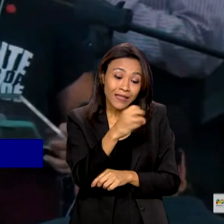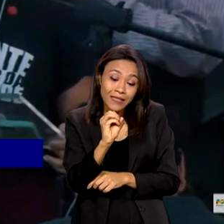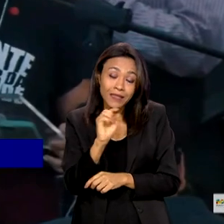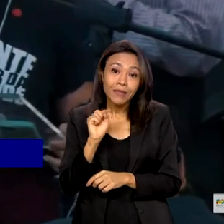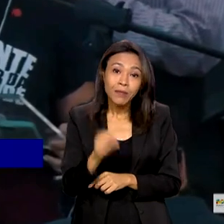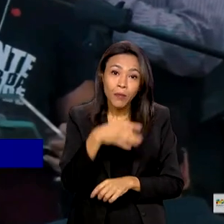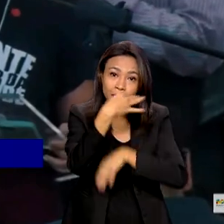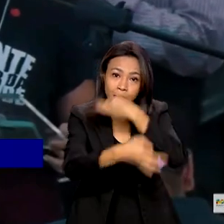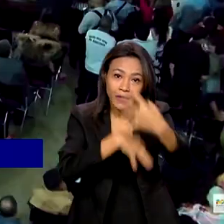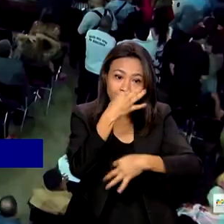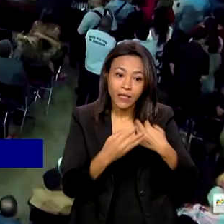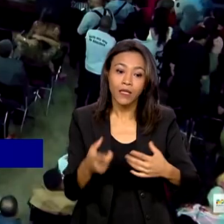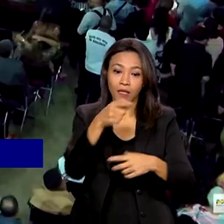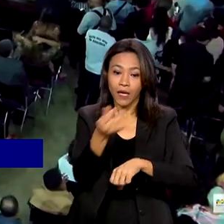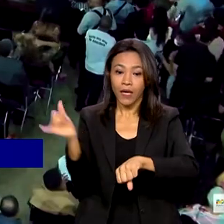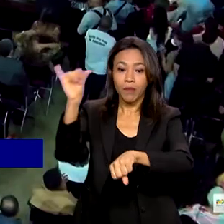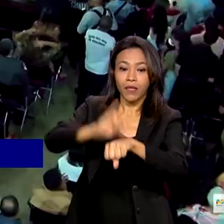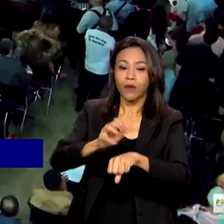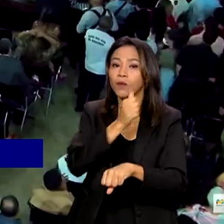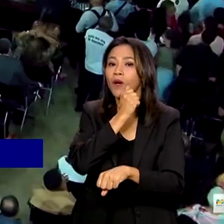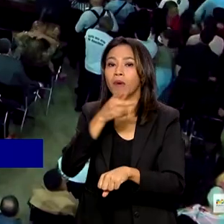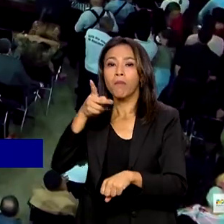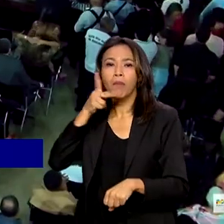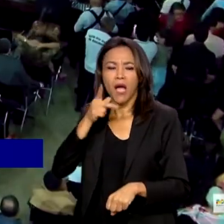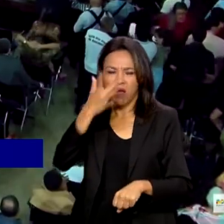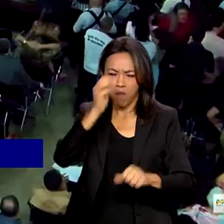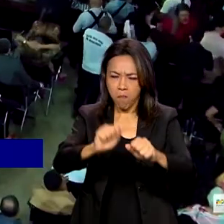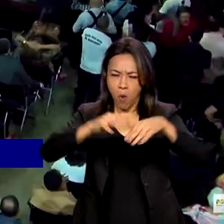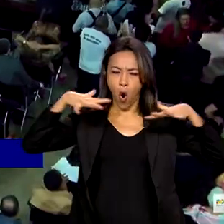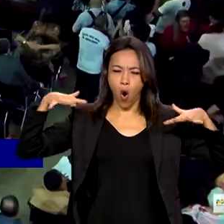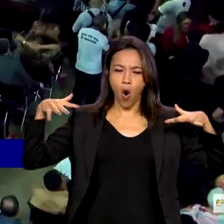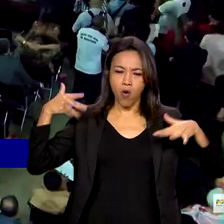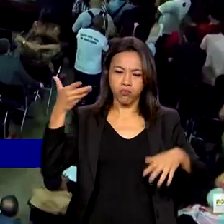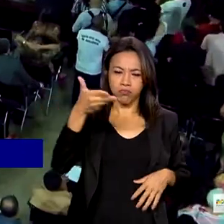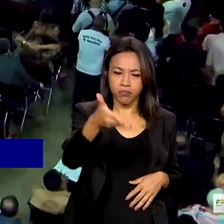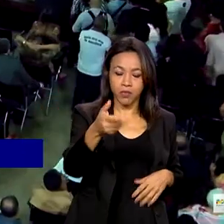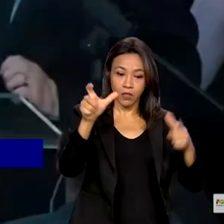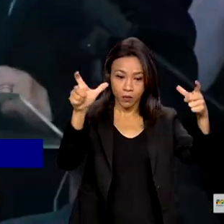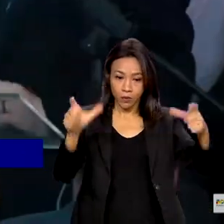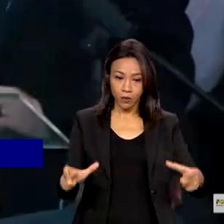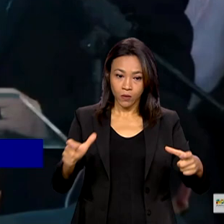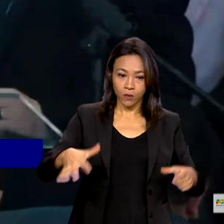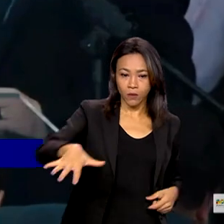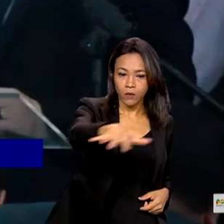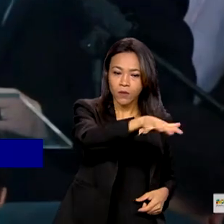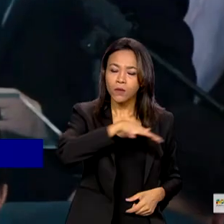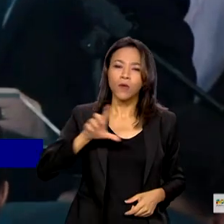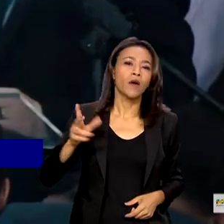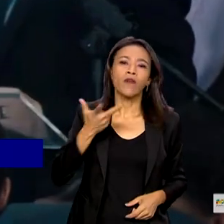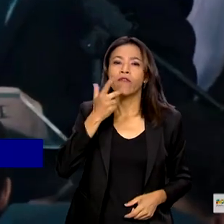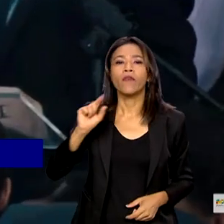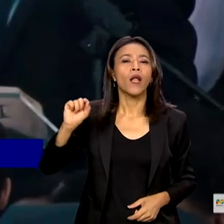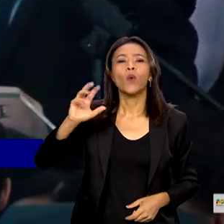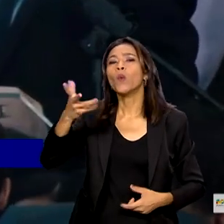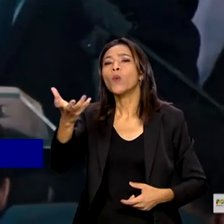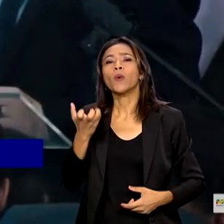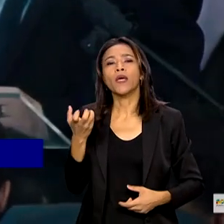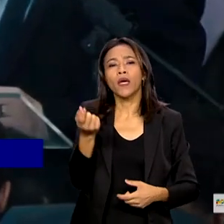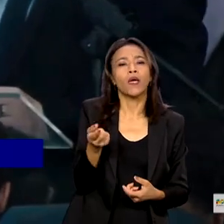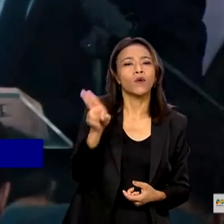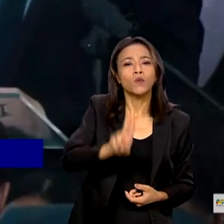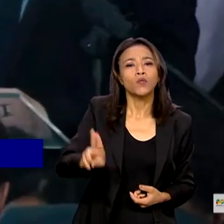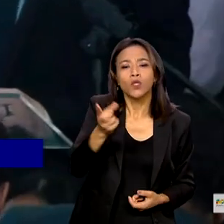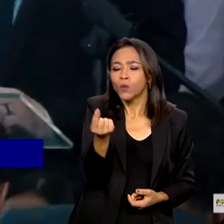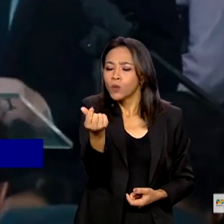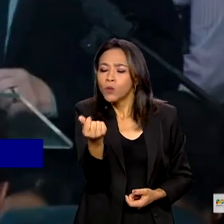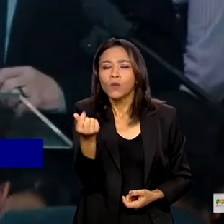Em Macapá, no Amapá, as pessoas encheram o auditório do Centro de Ensino Superior para dizer que Brasil querem para os